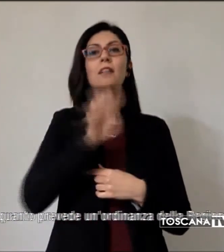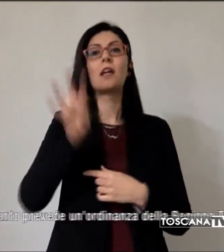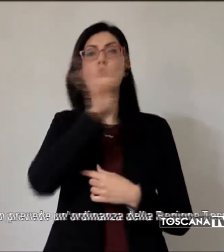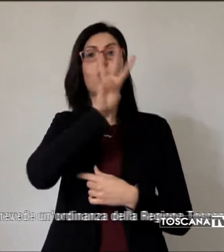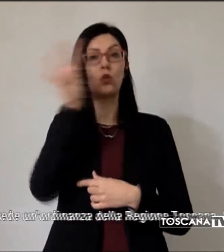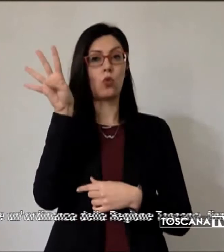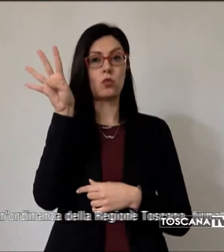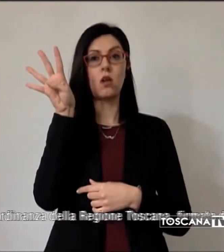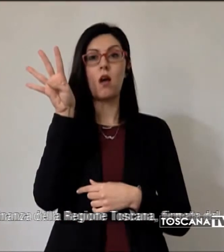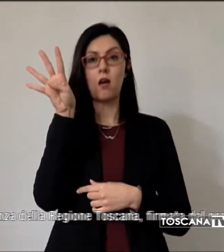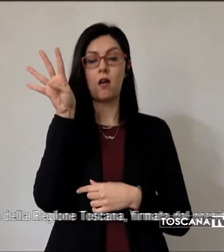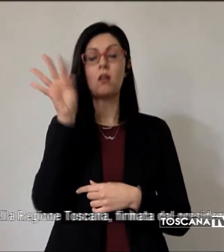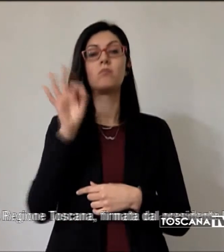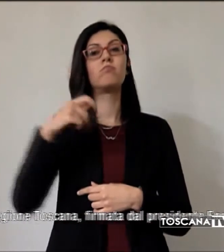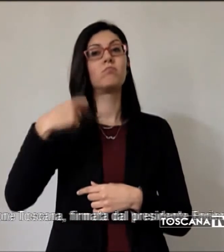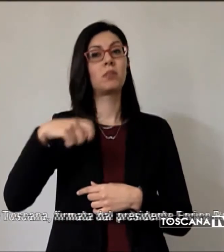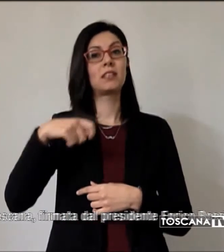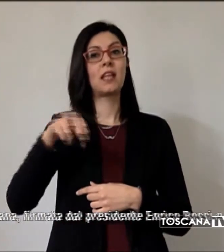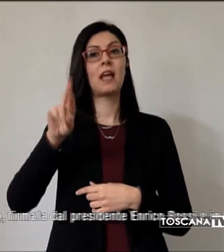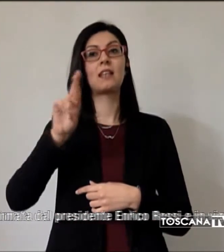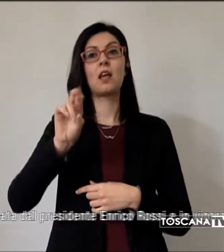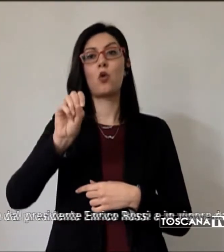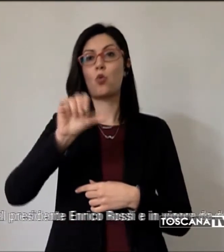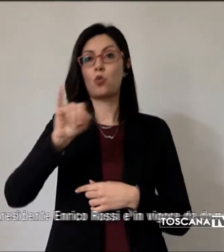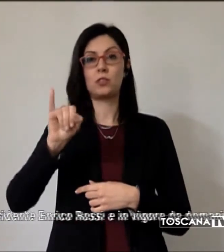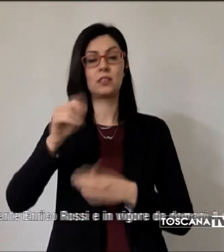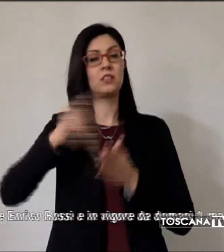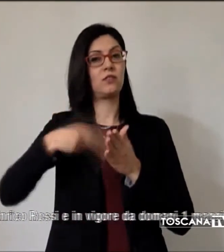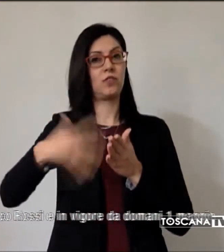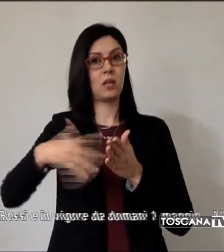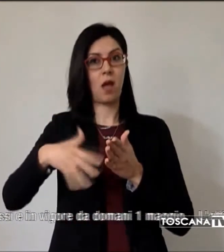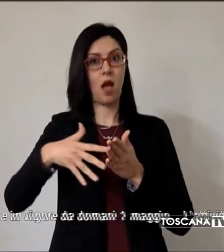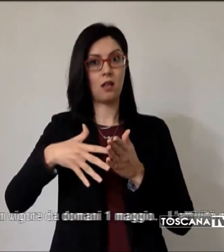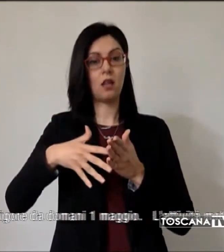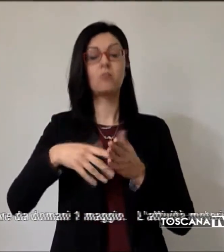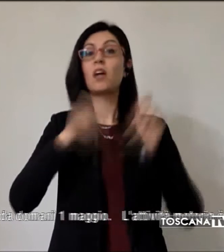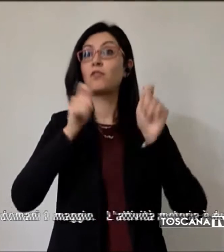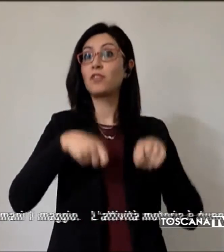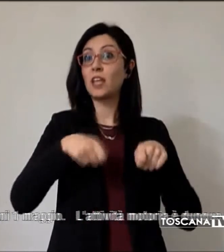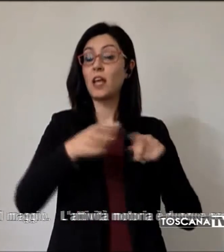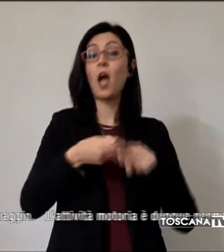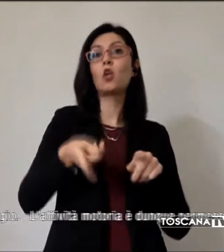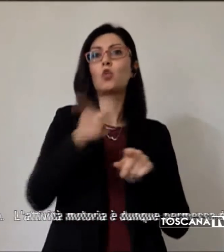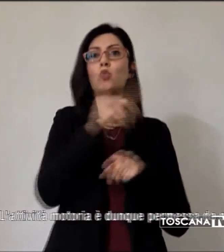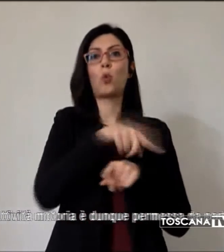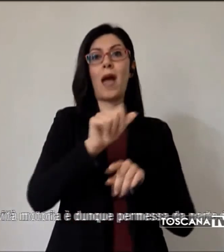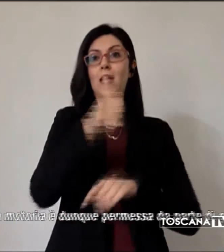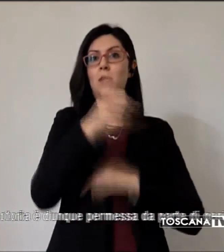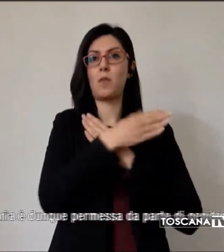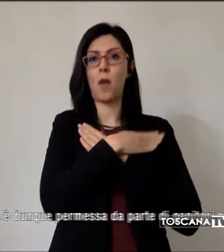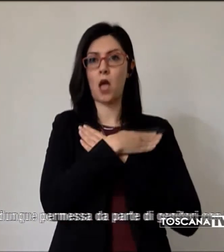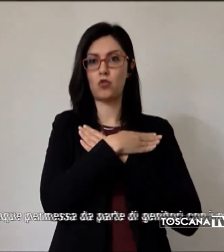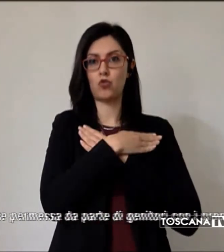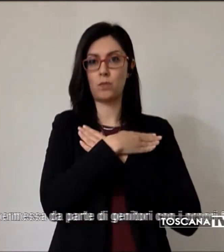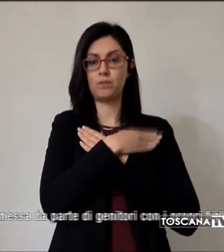firmata dal Presidente Enrico Rossi, e in vigore da domani, primo maggio. L'attività motoria